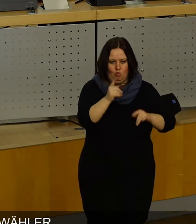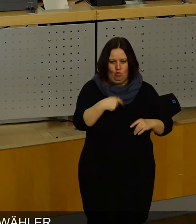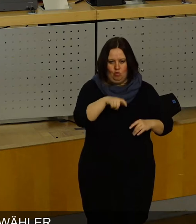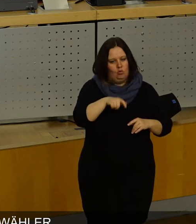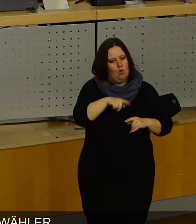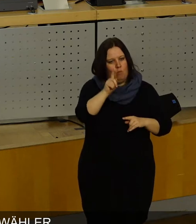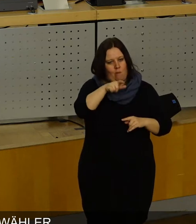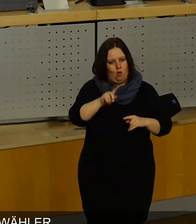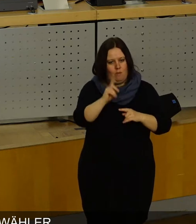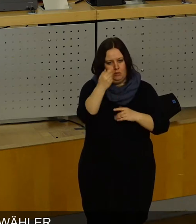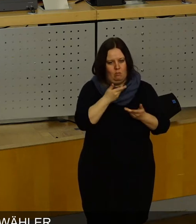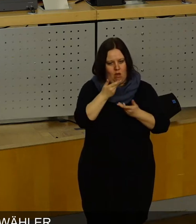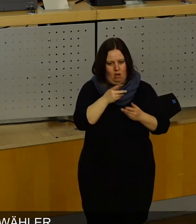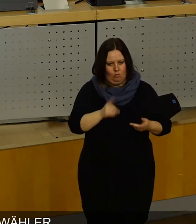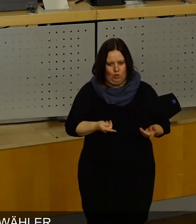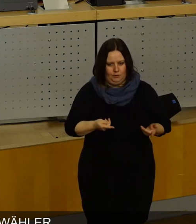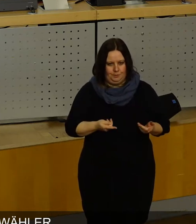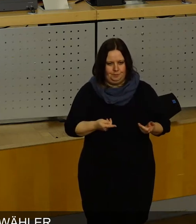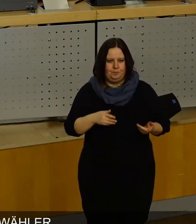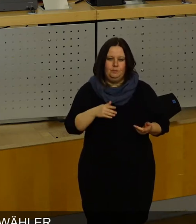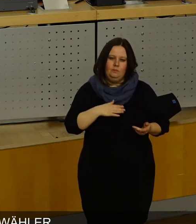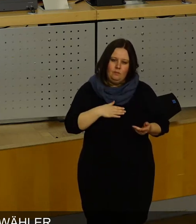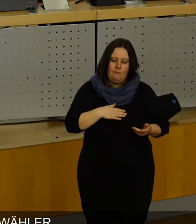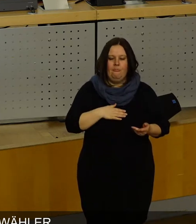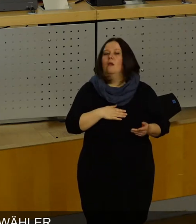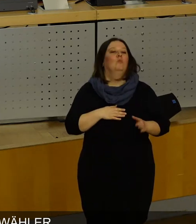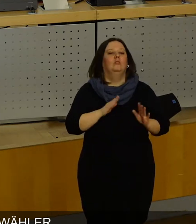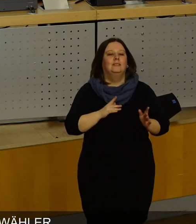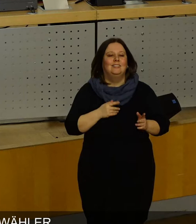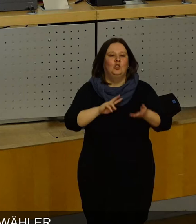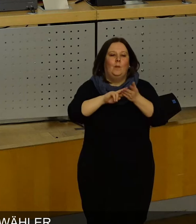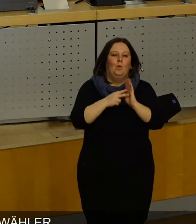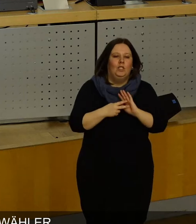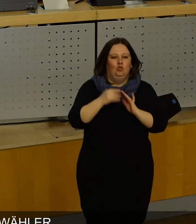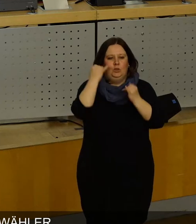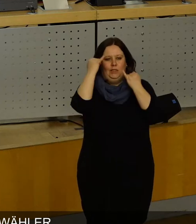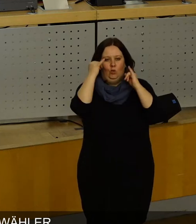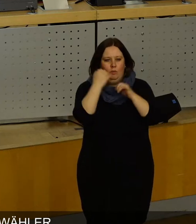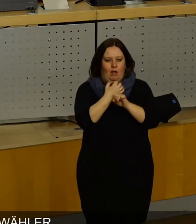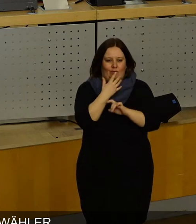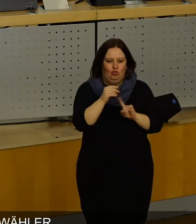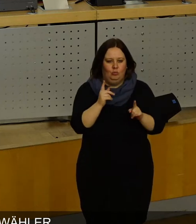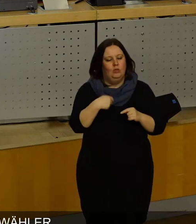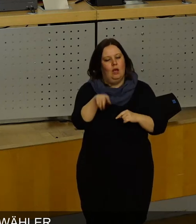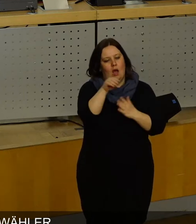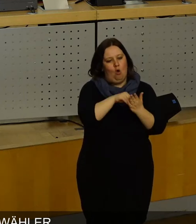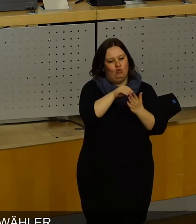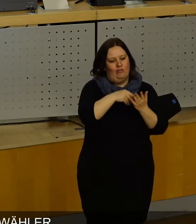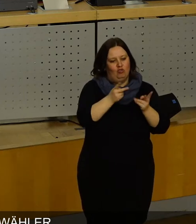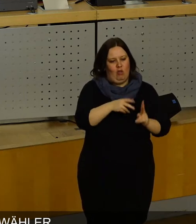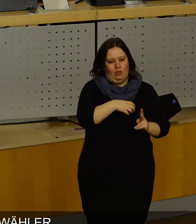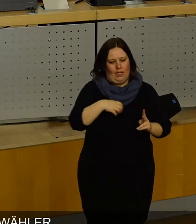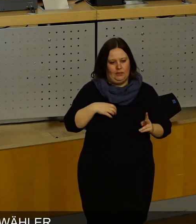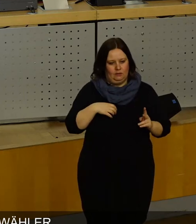beraten müssen. Wir haben uns dabei orientiert, um es nicht ganz so politisch und ideologisch zu machen, an einer Ausschreibung der Stadt